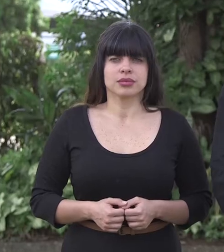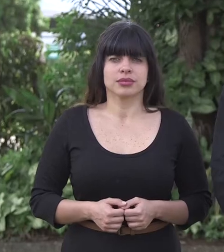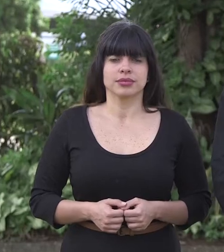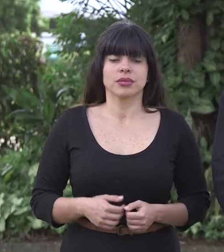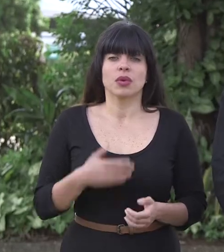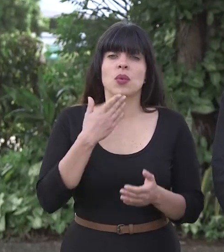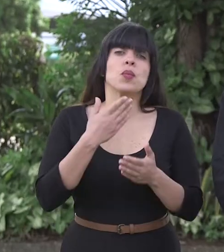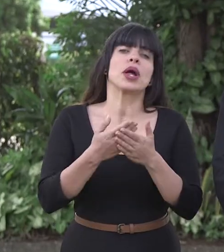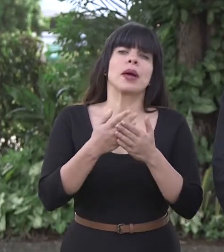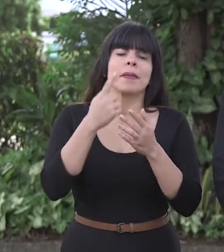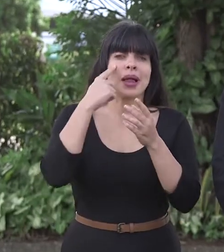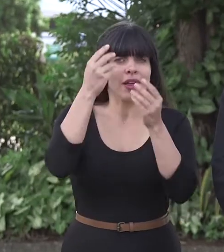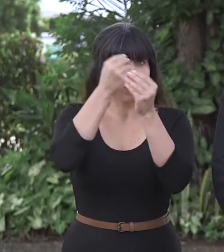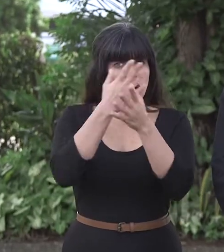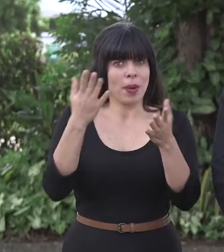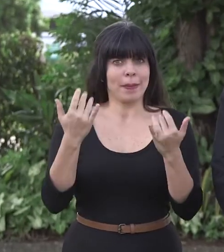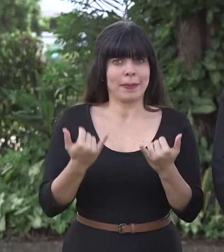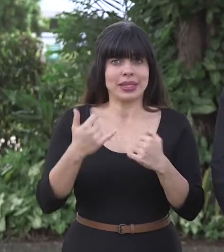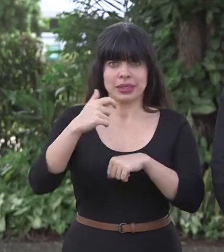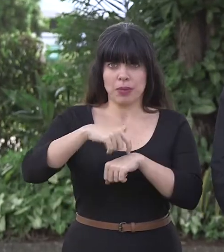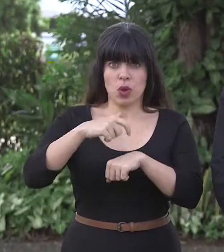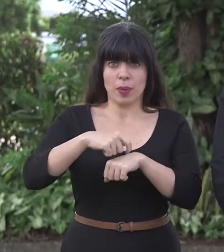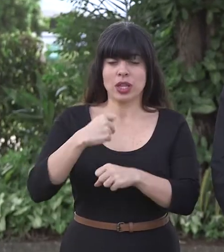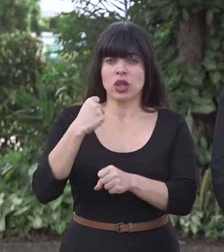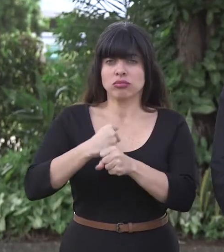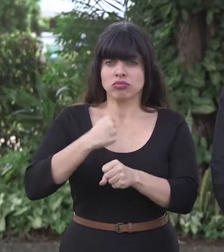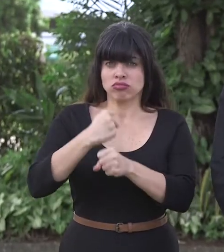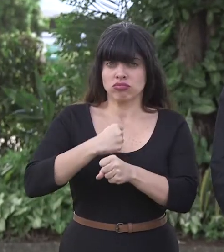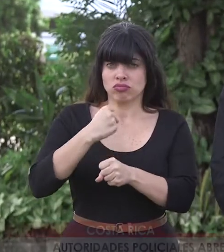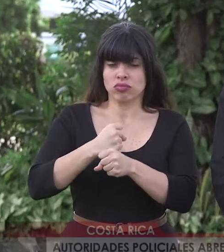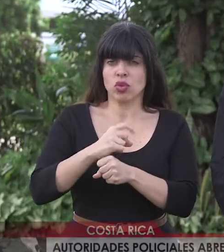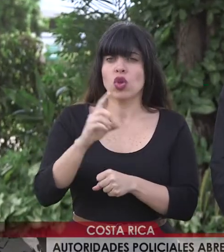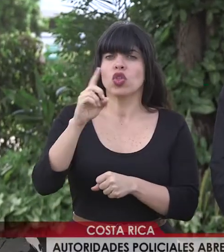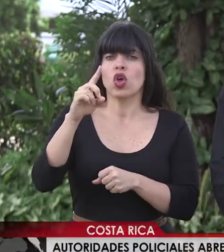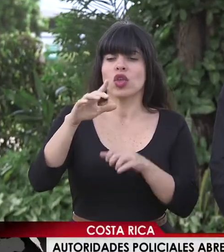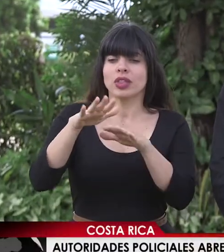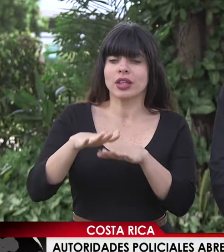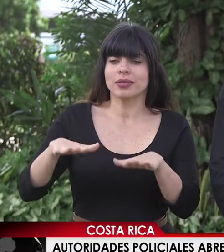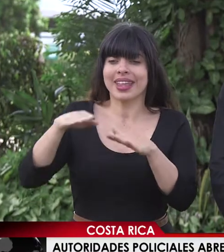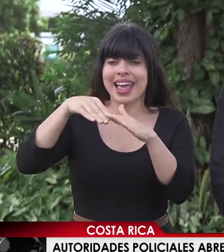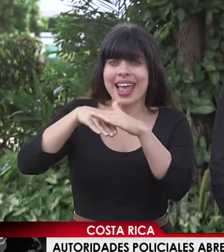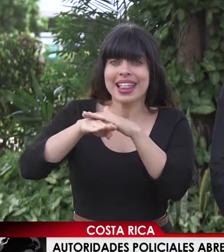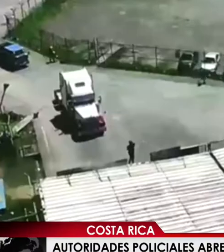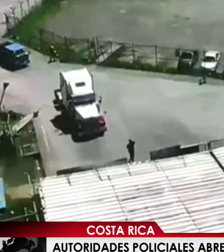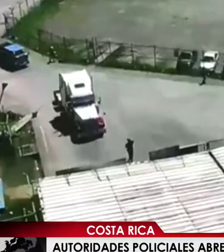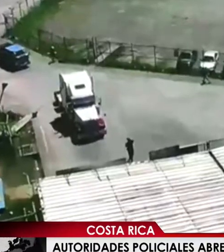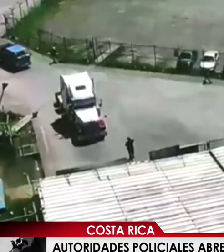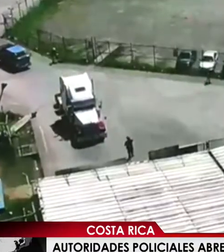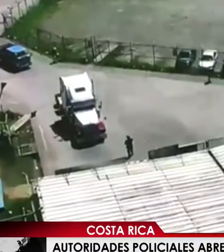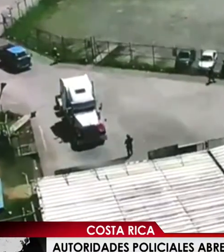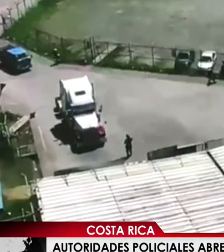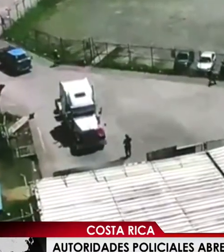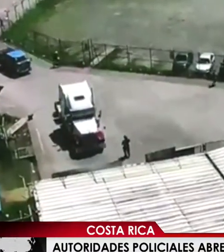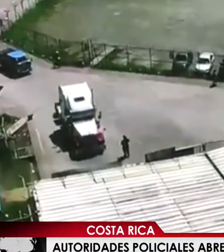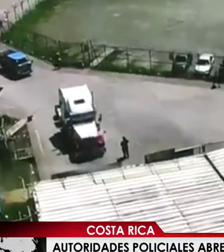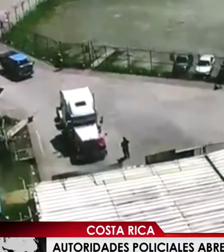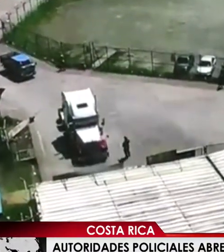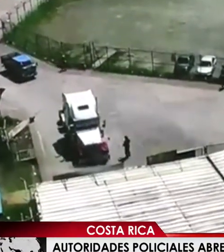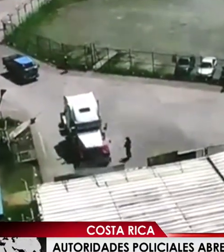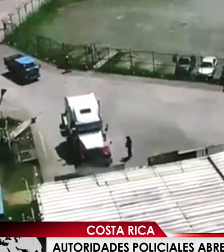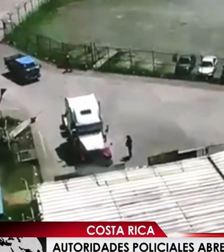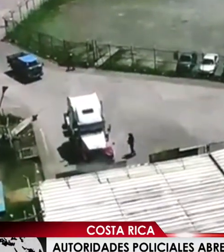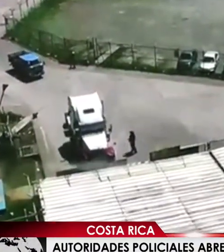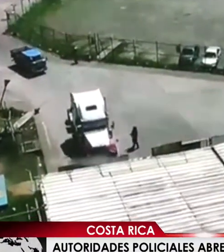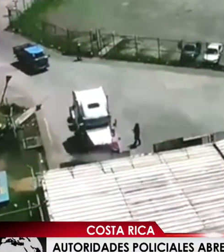Bueno, para informarles que en este momento la labor operativa en el sector de la entrada de Jabdeba, el muelle de Jabdeba, importante y fundamental